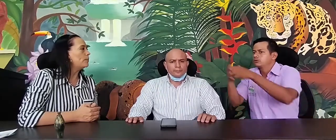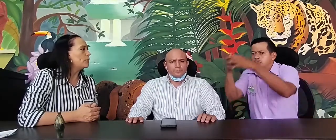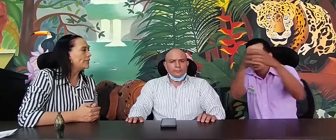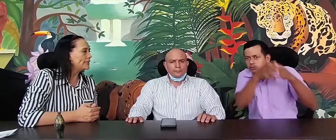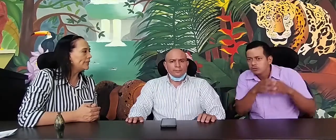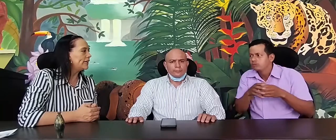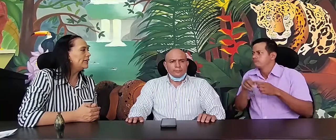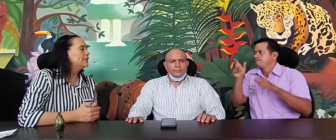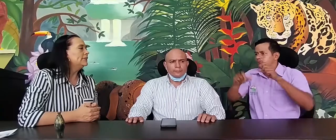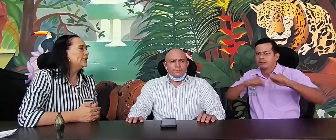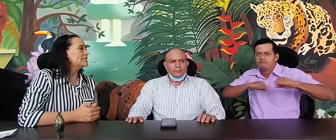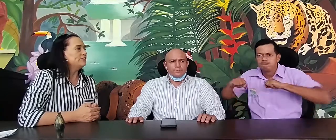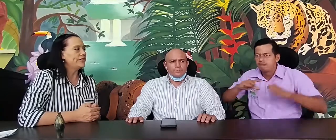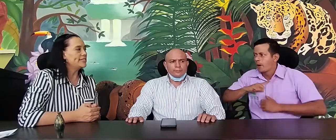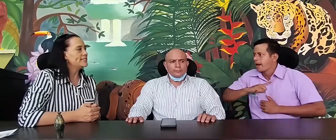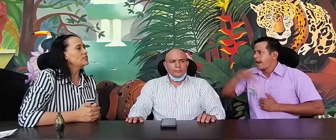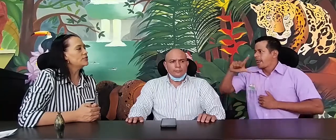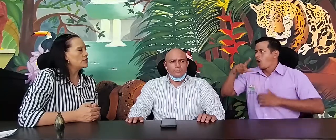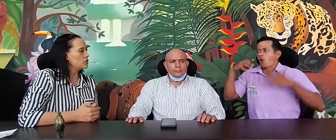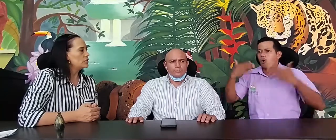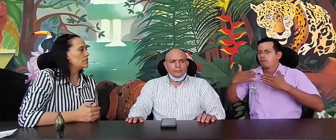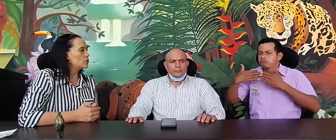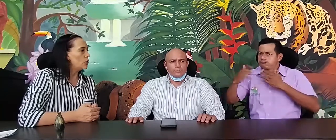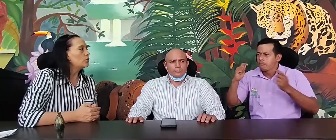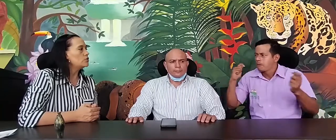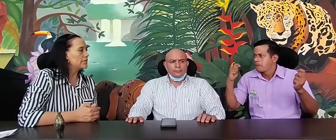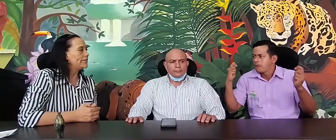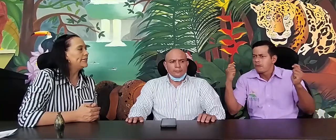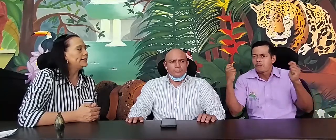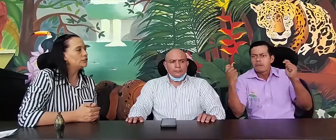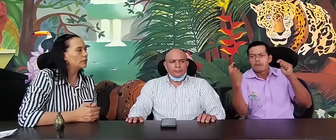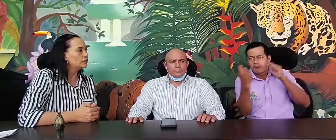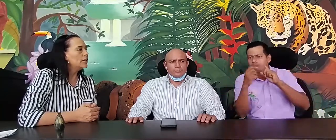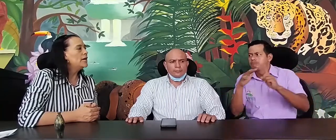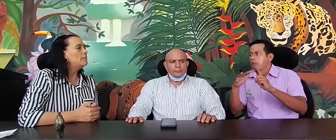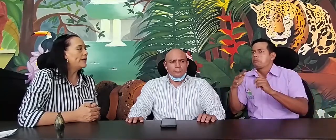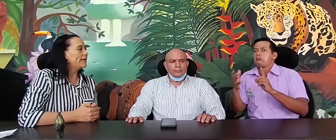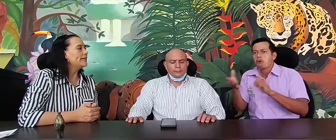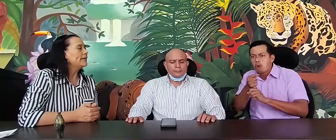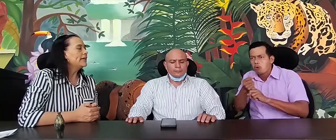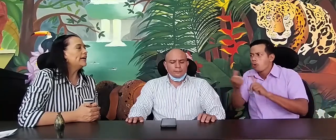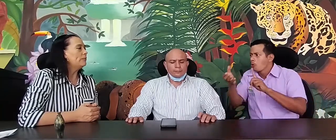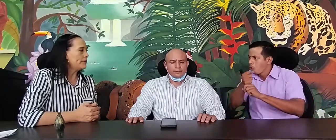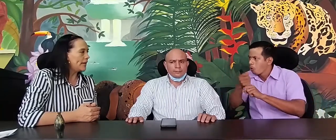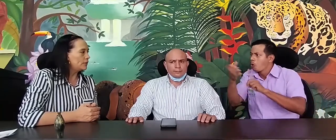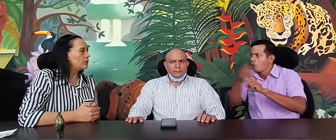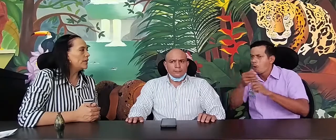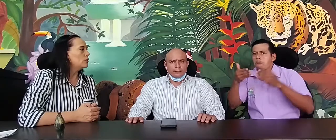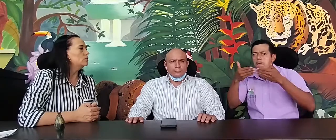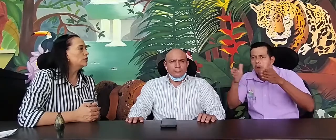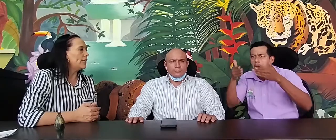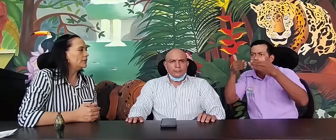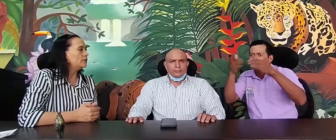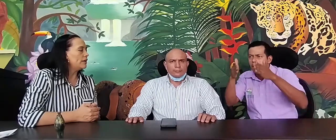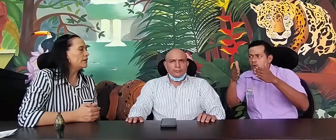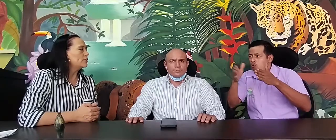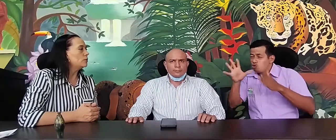política de las diferentes asociaciones de sordas y líderes sordas para ir cambiando, y encontrando y abriendo